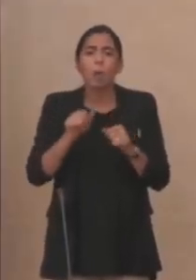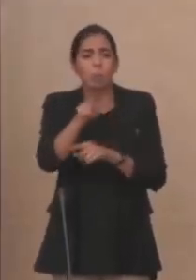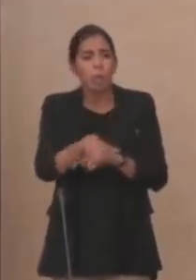Covid.